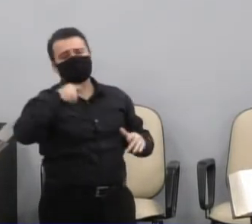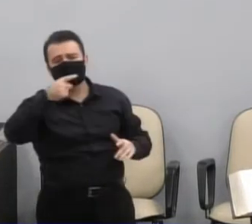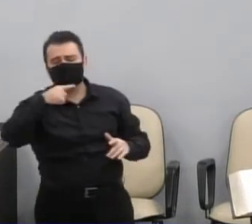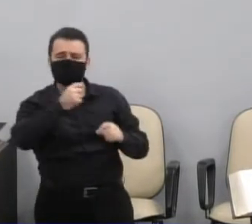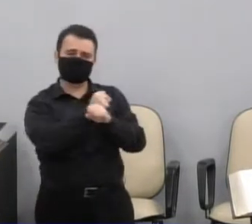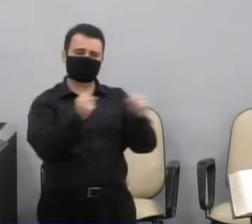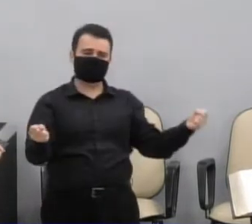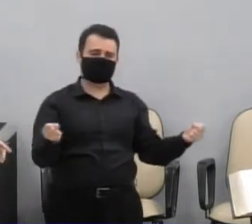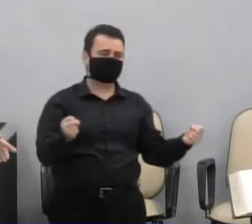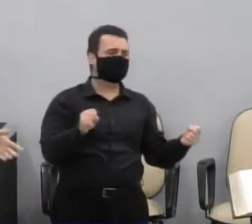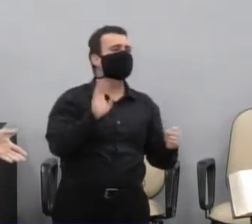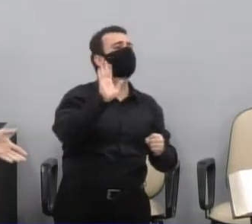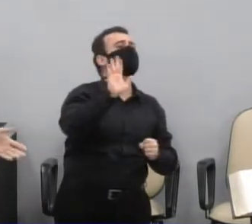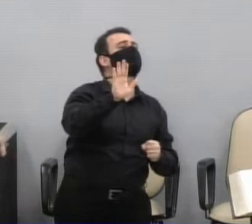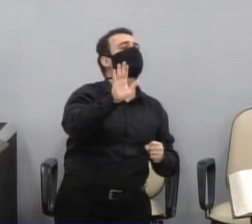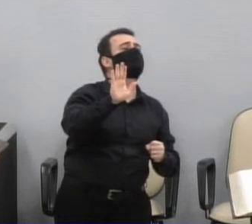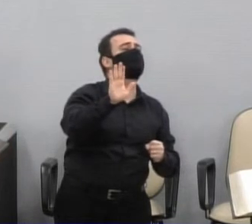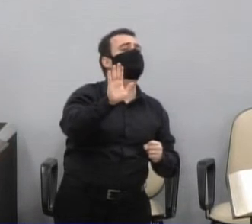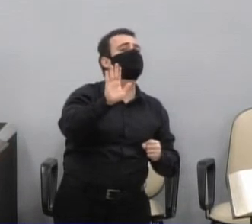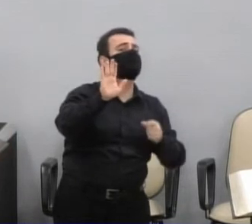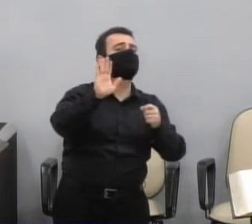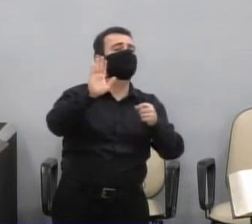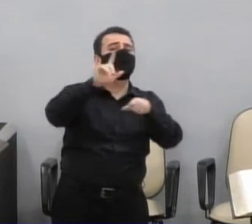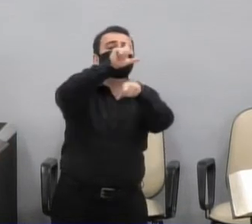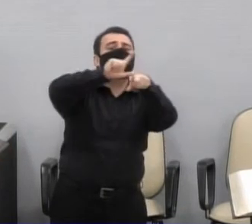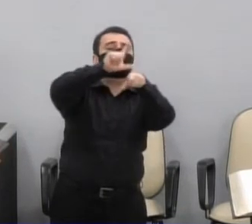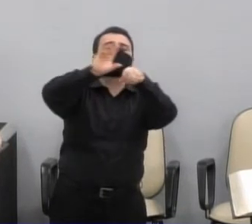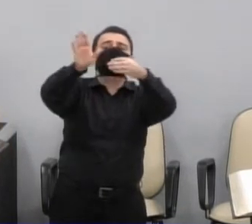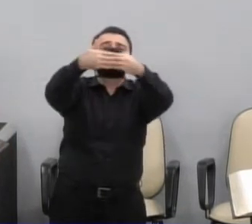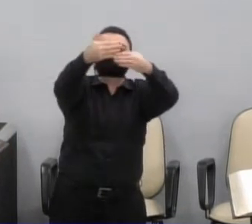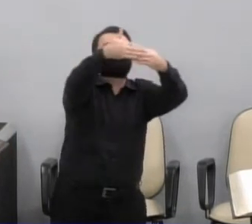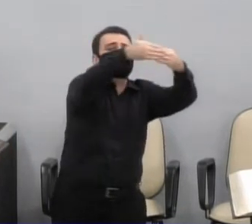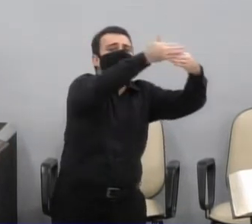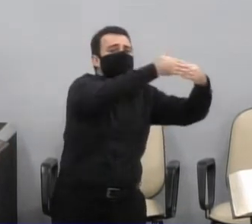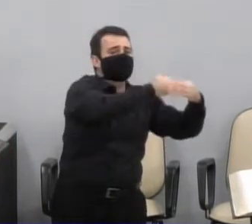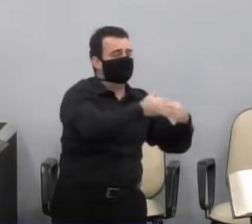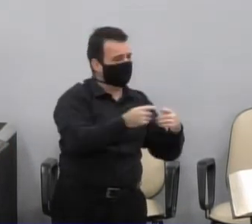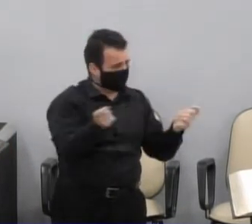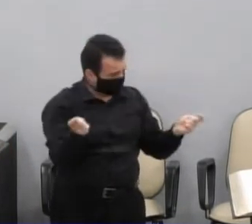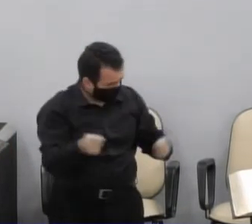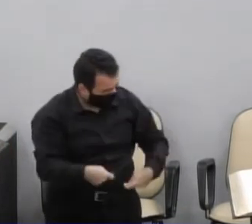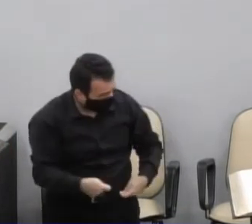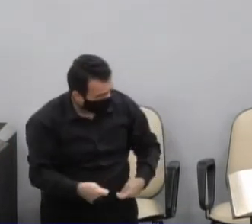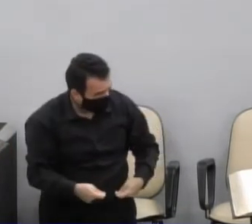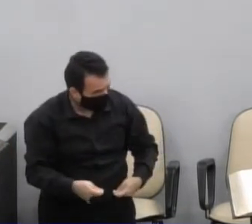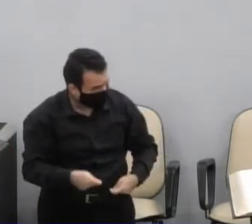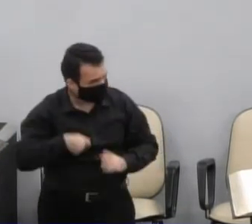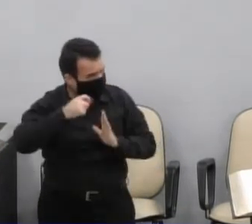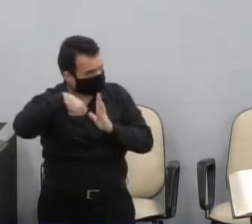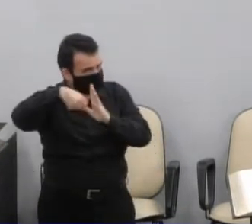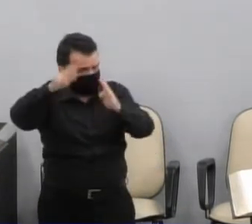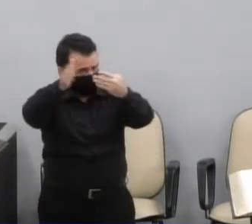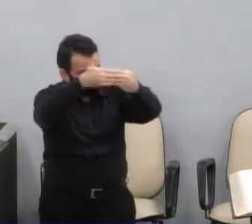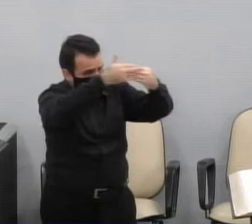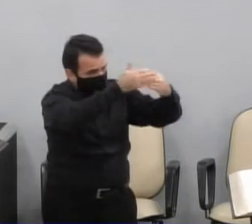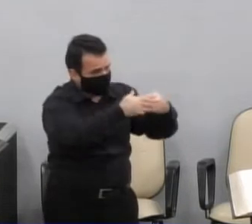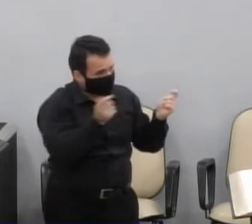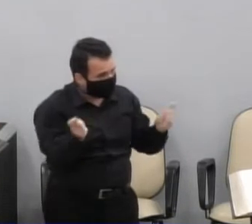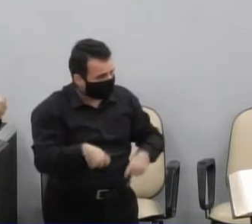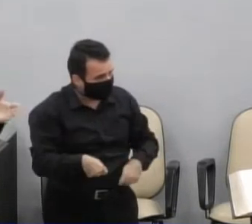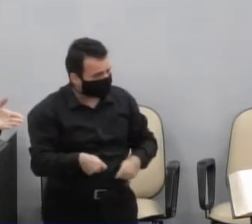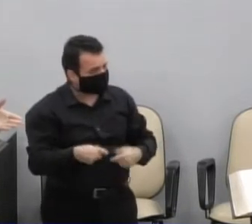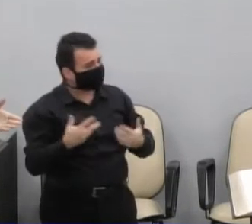comércio fica fechado por meses, é praticável? Então a gente não pode ter dois pesos e duas medidas,